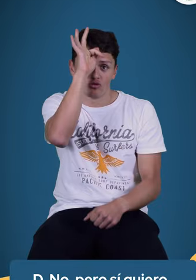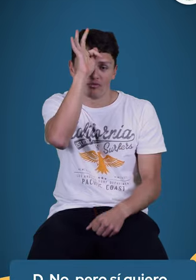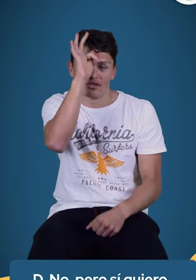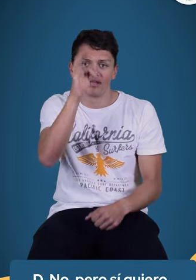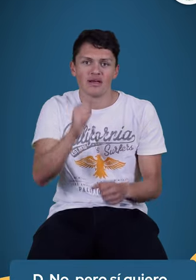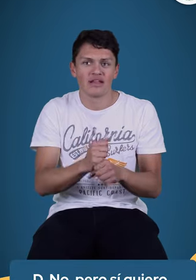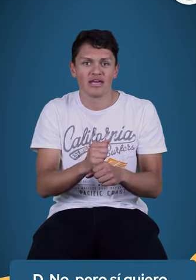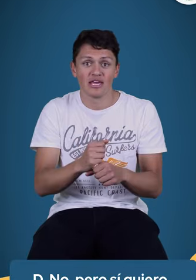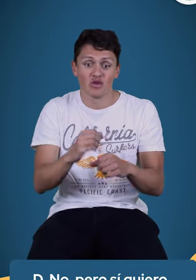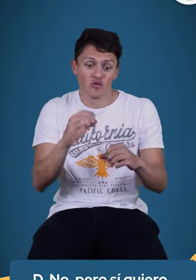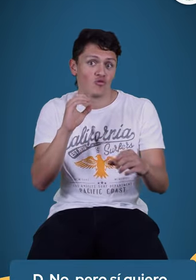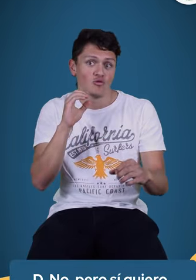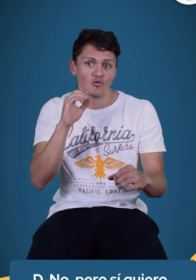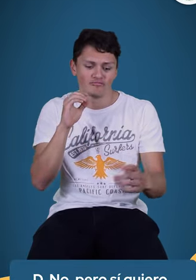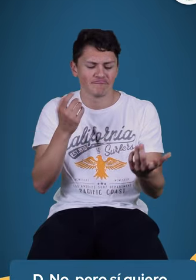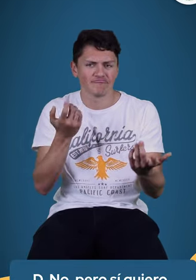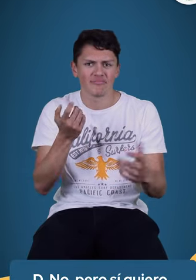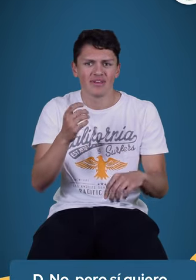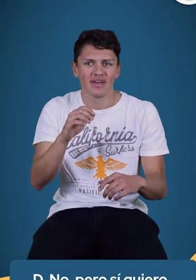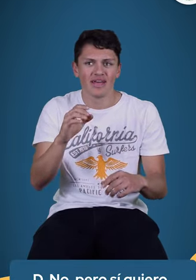vi un paciente de la comunidad sorda.